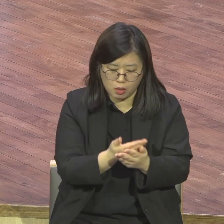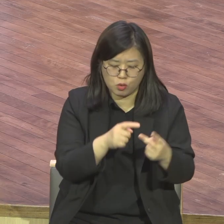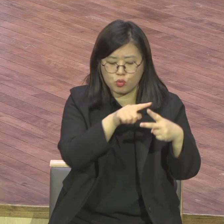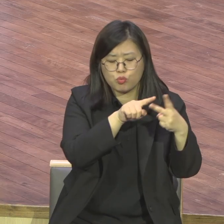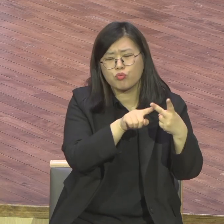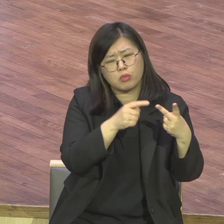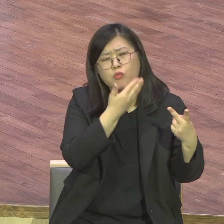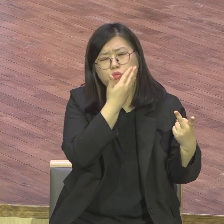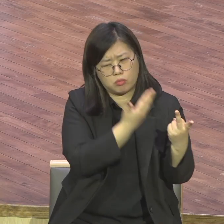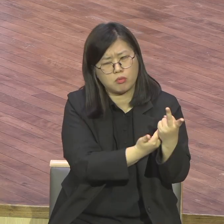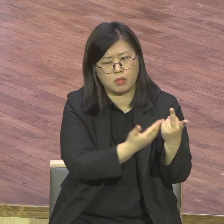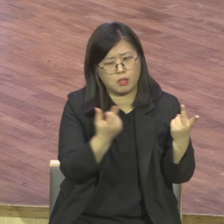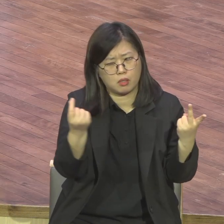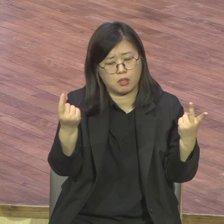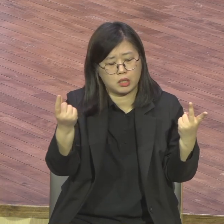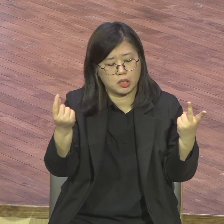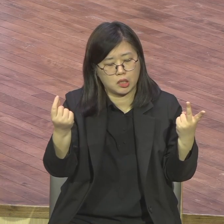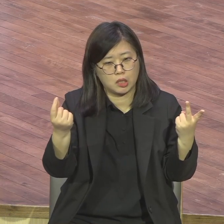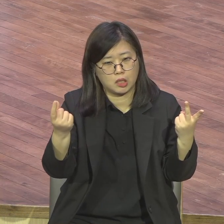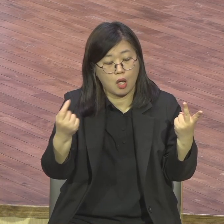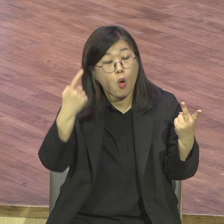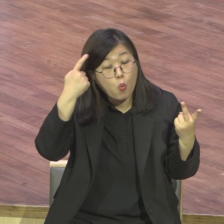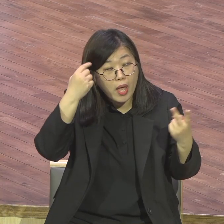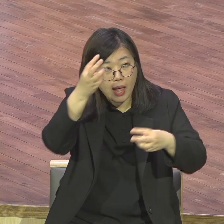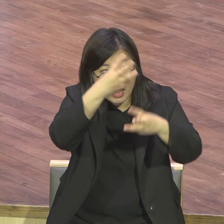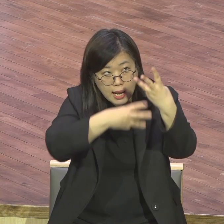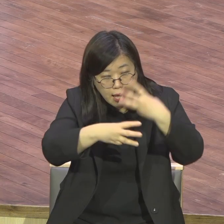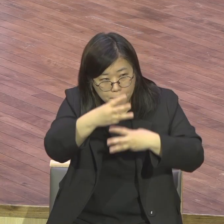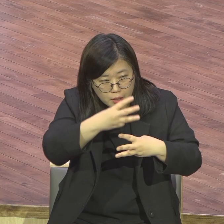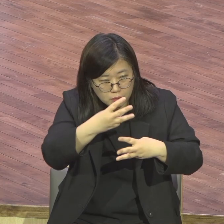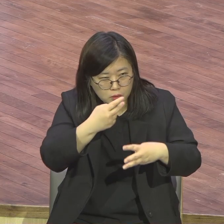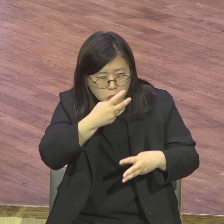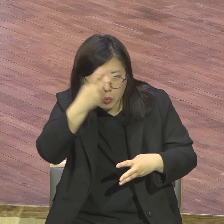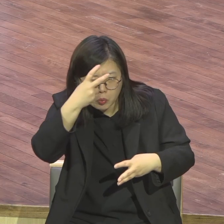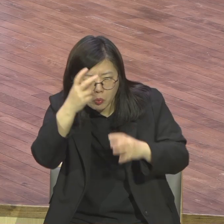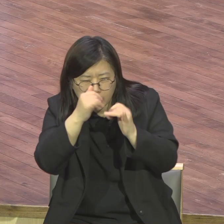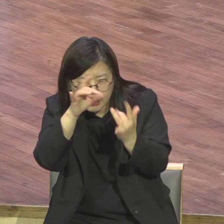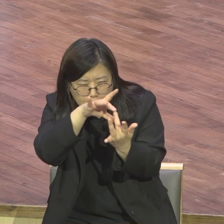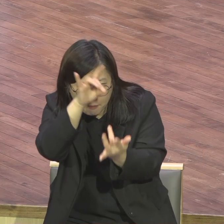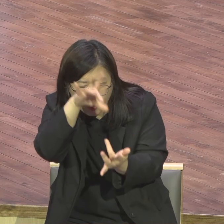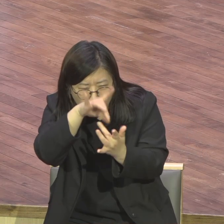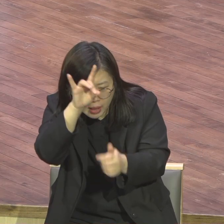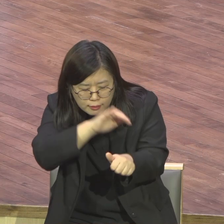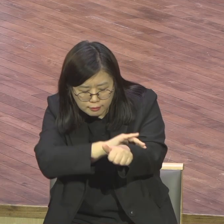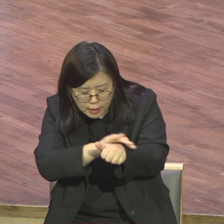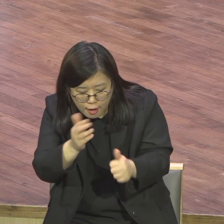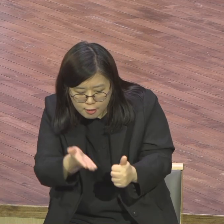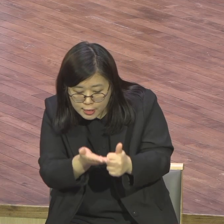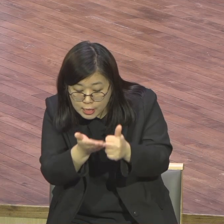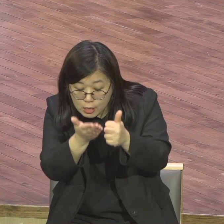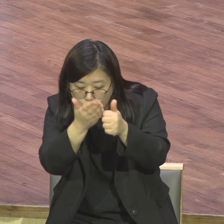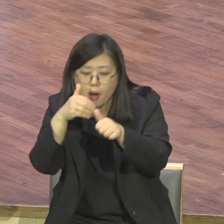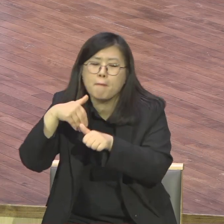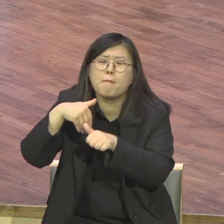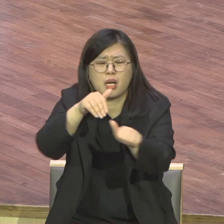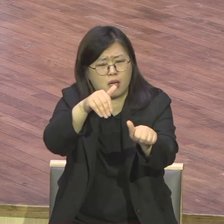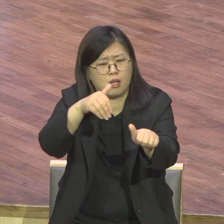인재 찾고 모으고 훈련시키고 파송하는 이 역할 여기 이 두 기관입니다